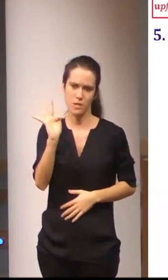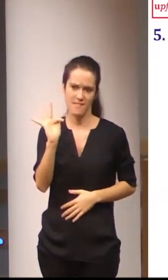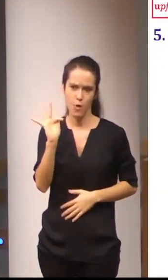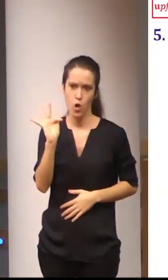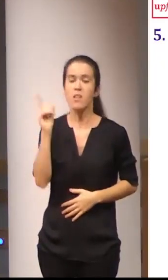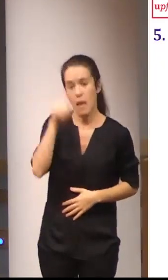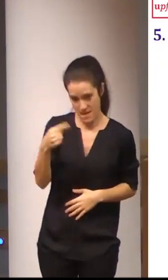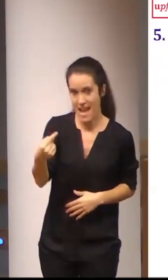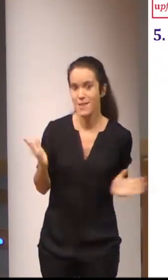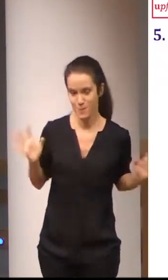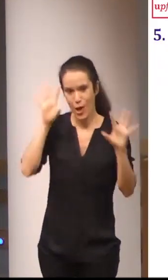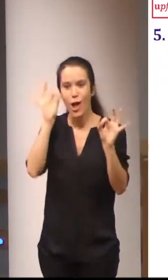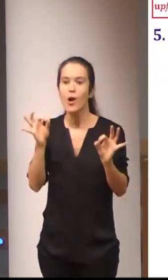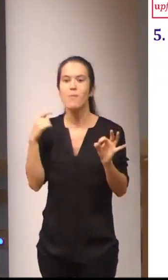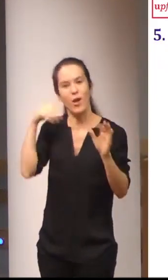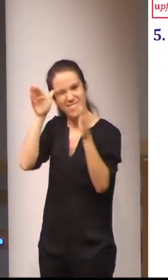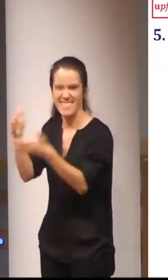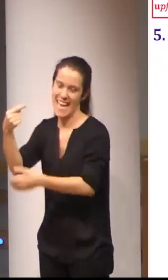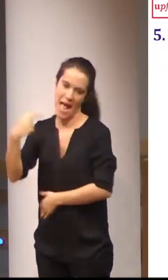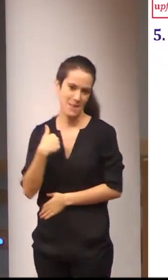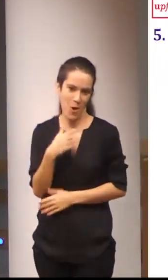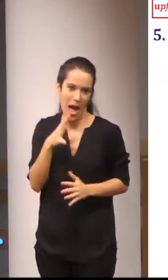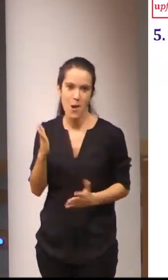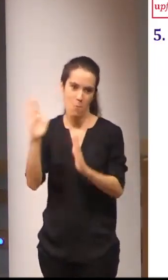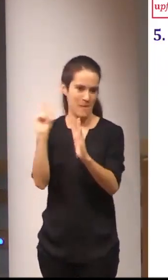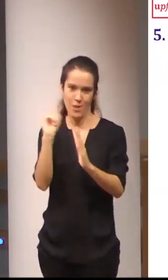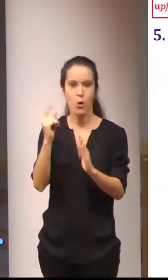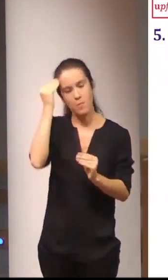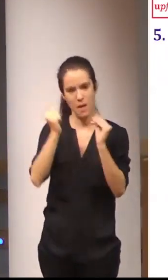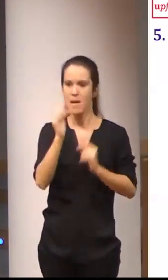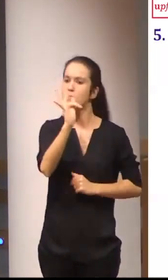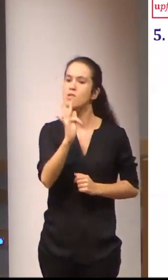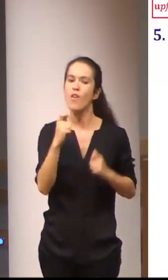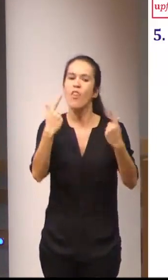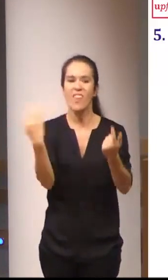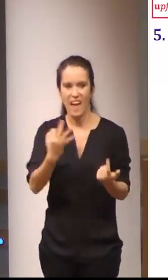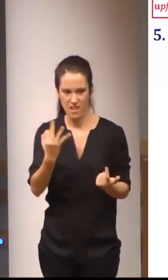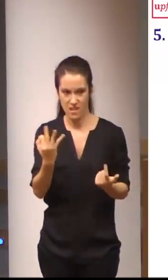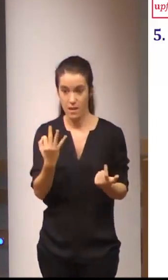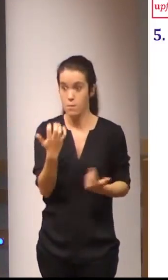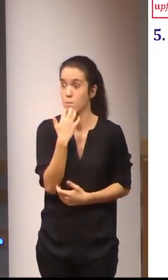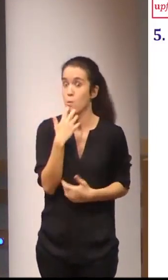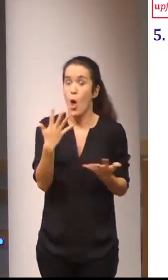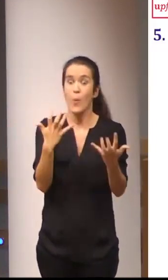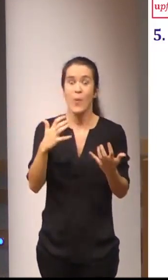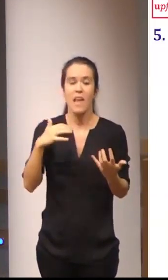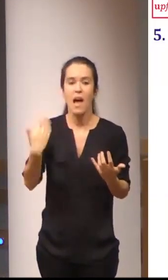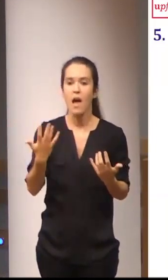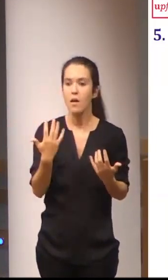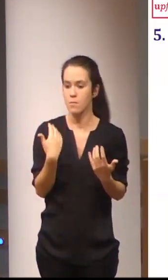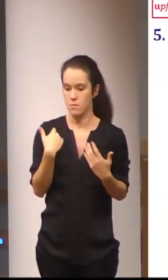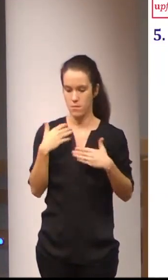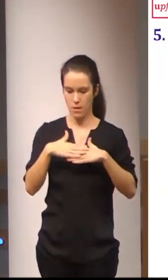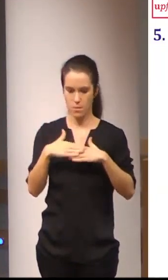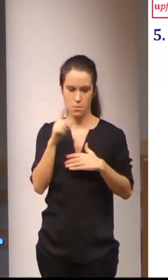inconvenientes pero no nos centramos en los inconvenientes en este momento tiene ventajas por lo menos vistos desde la